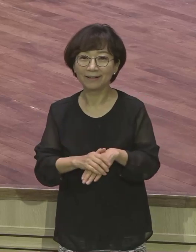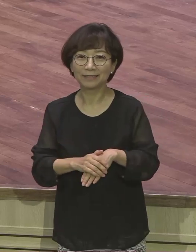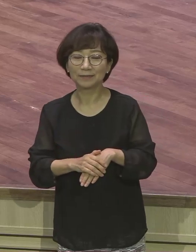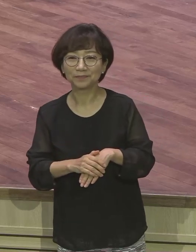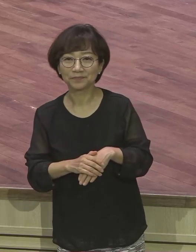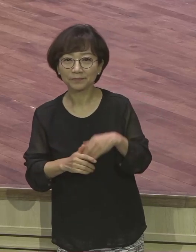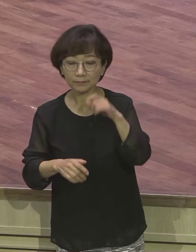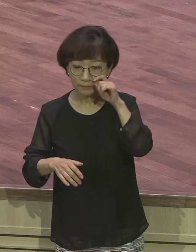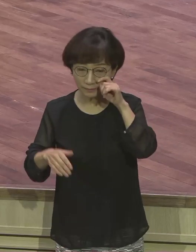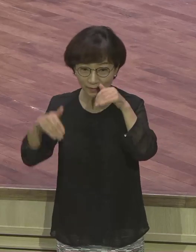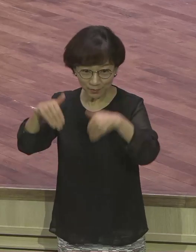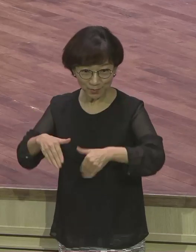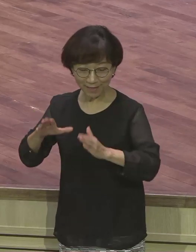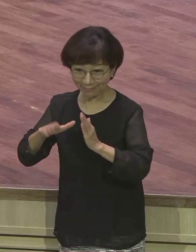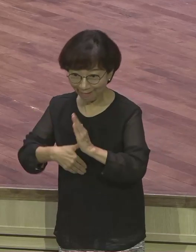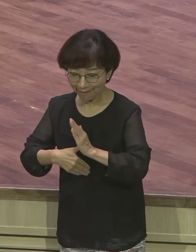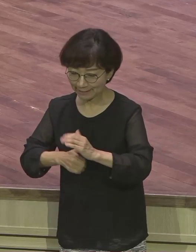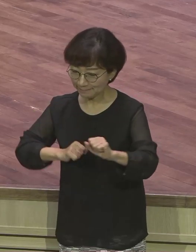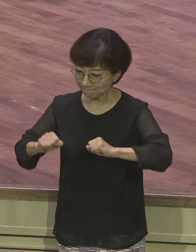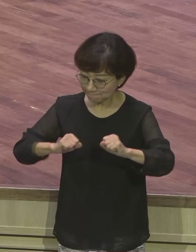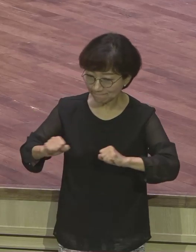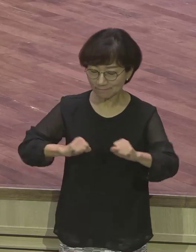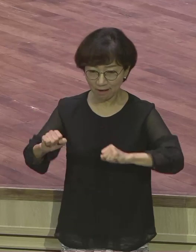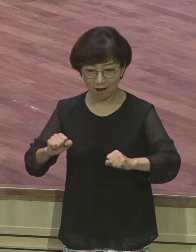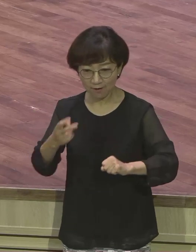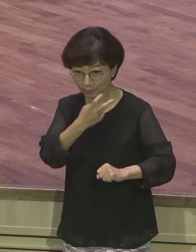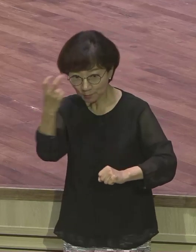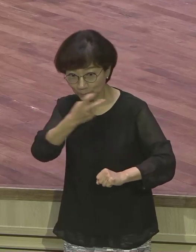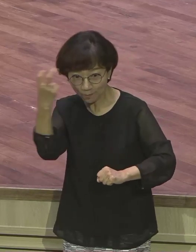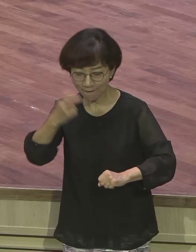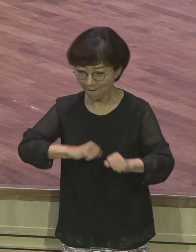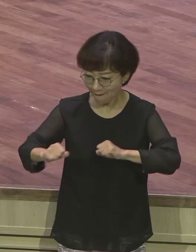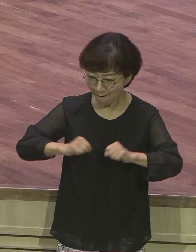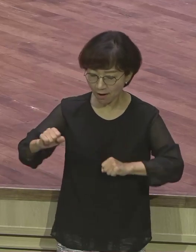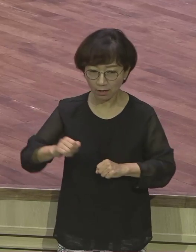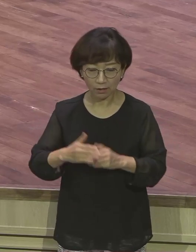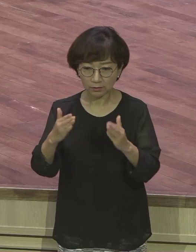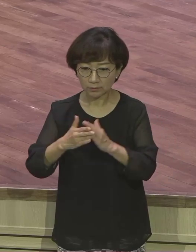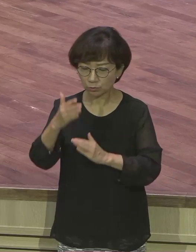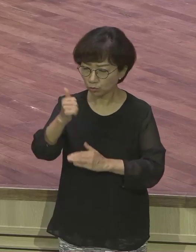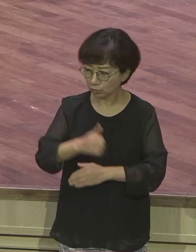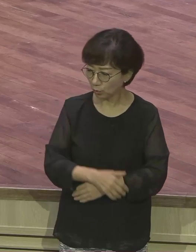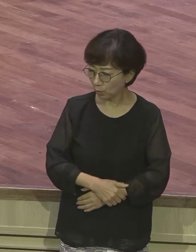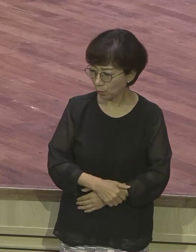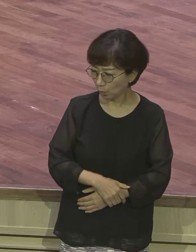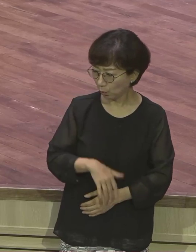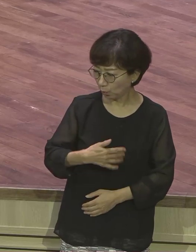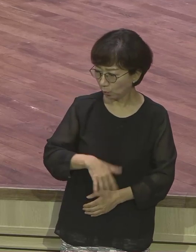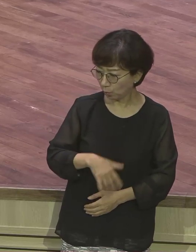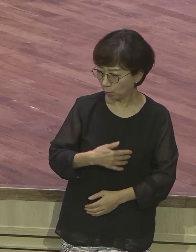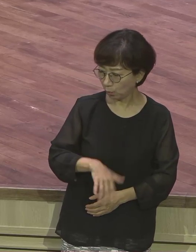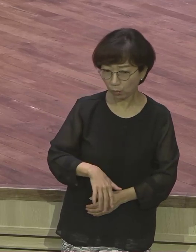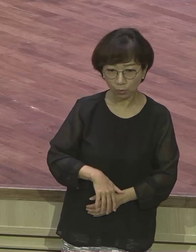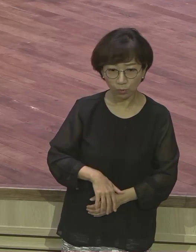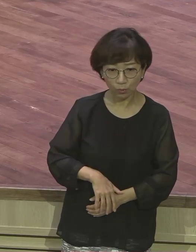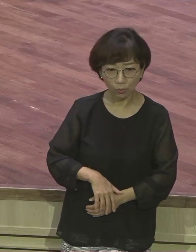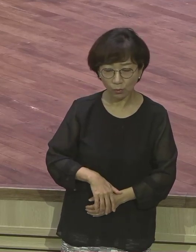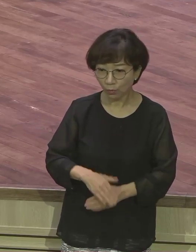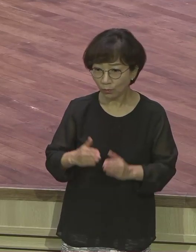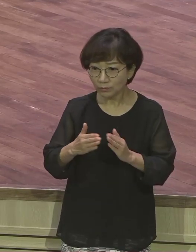긍정적이고 얼마나 똑똑 얼마나 확실하게 주인의 보디바라이 잘 보였던지 어디 가든지 요셉은 그렇게 은약을 잡은 겁니다.